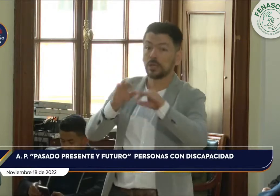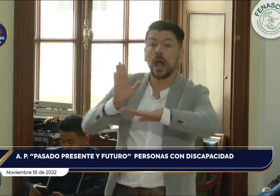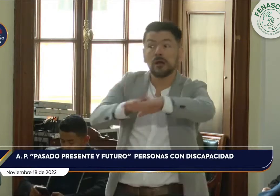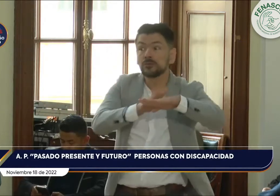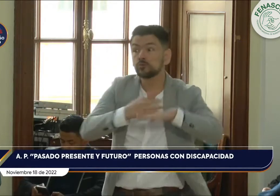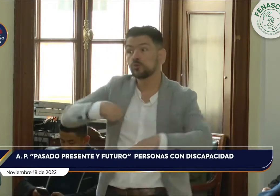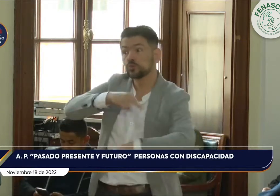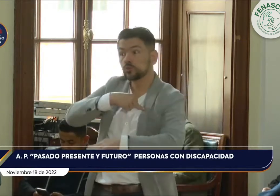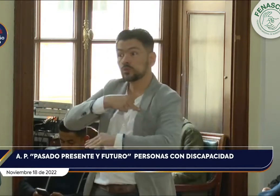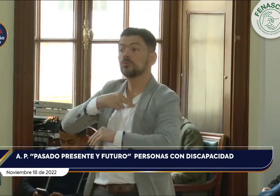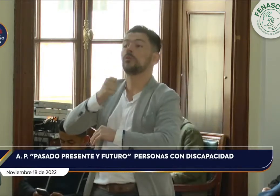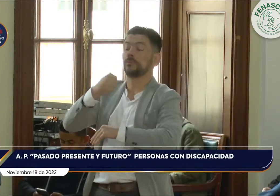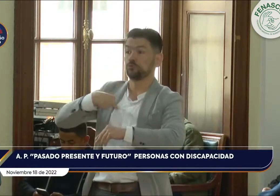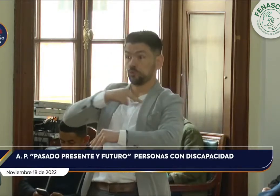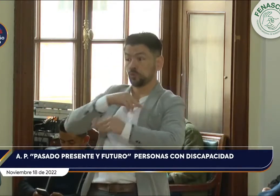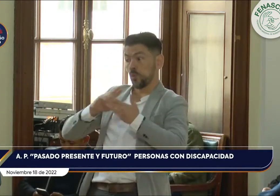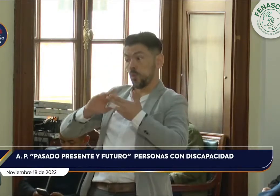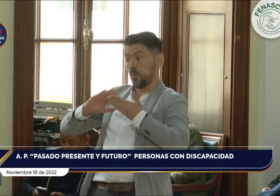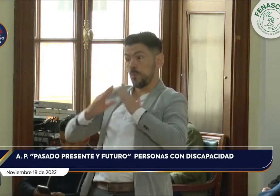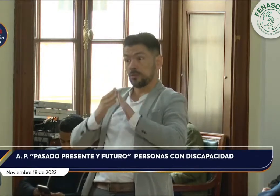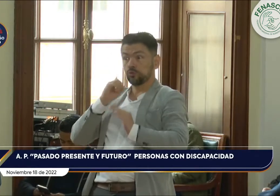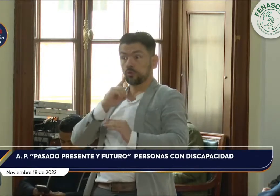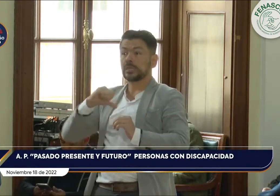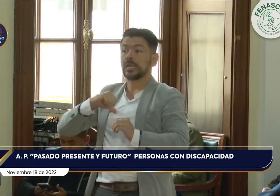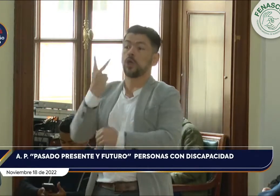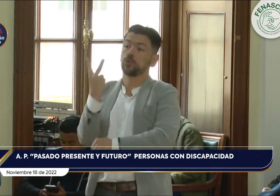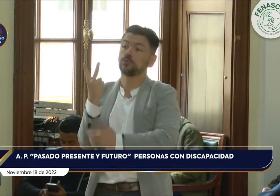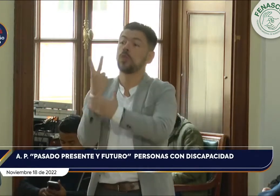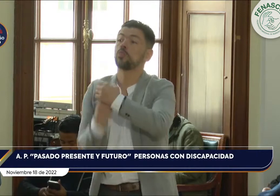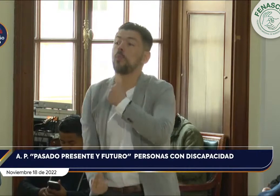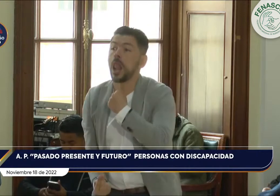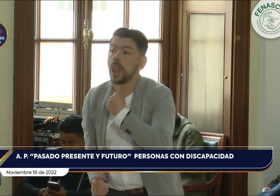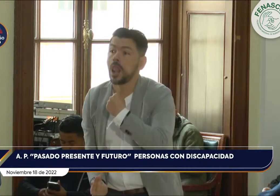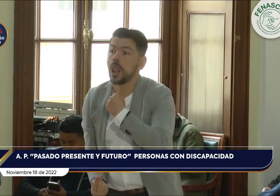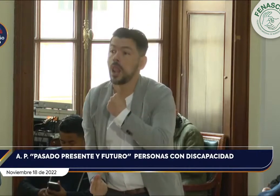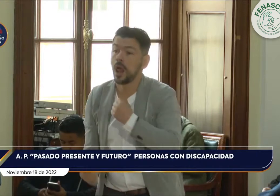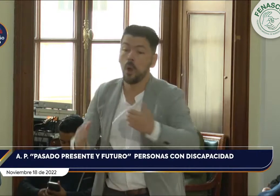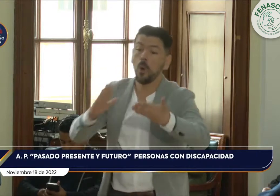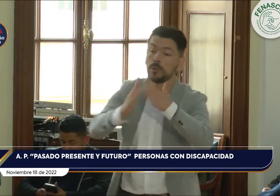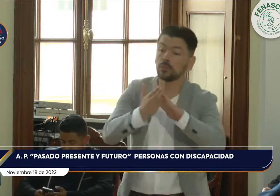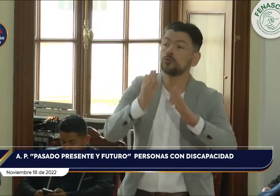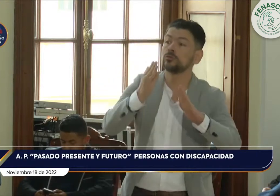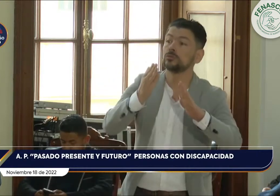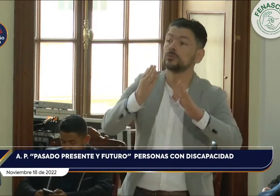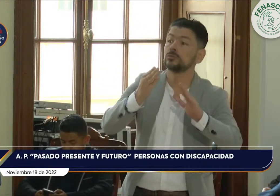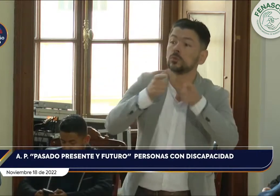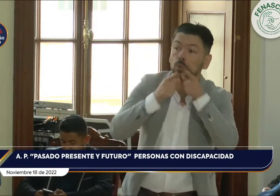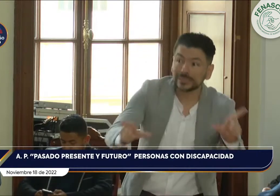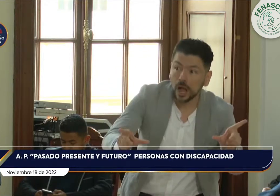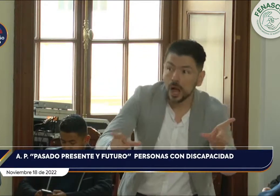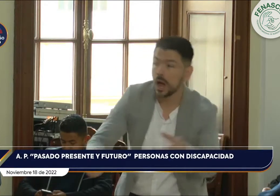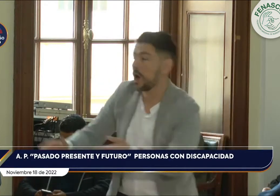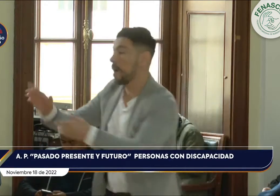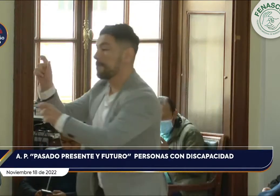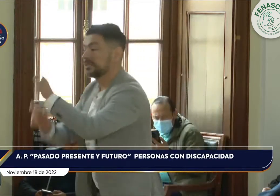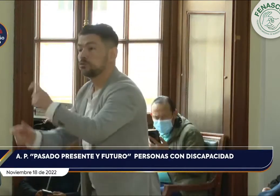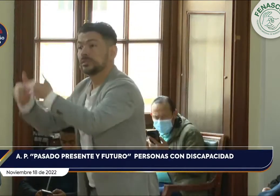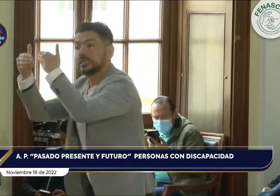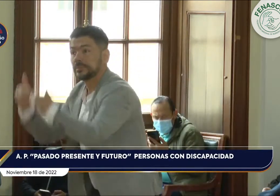dificultad en términos de calidad. Además, nosotros como comunidad sorda, nosotros tenemos un enfoque dual, es importante que lo tengan